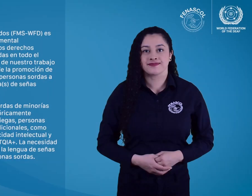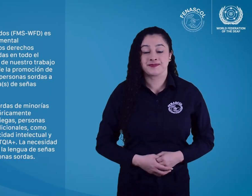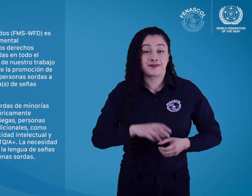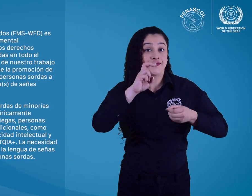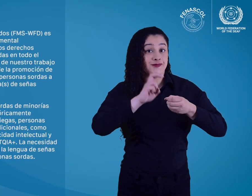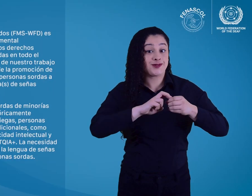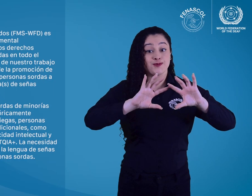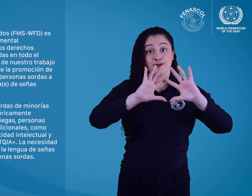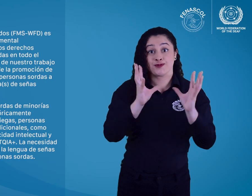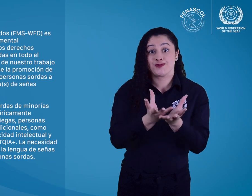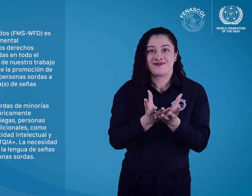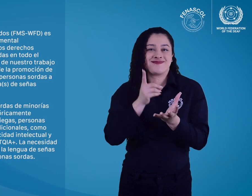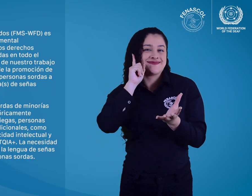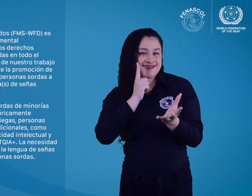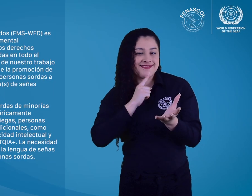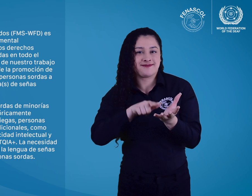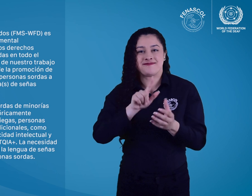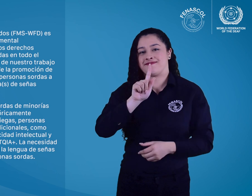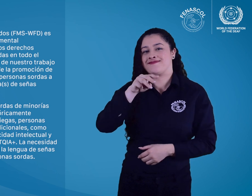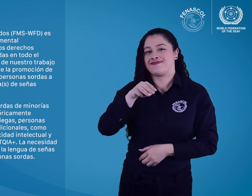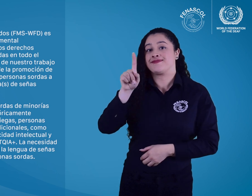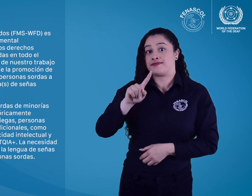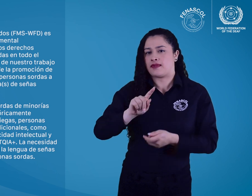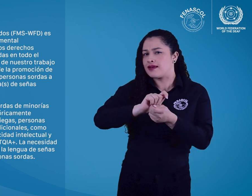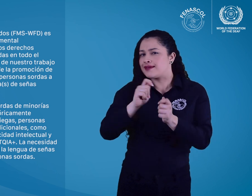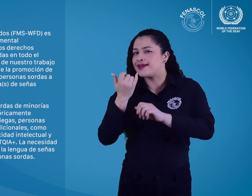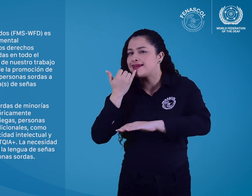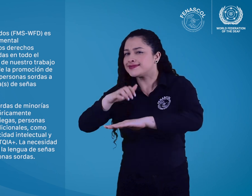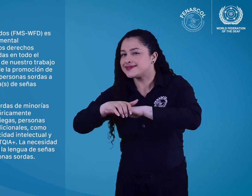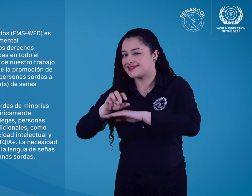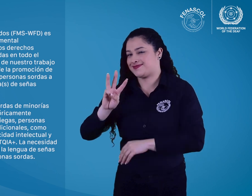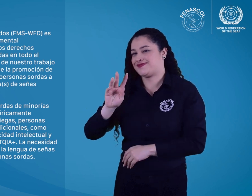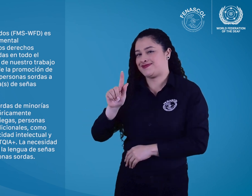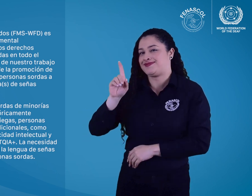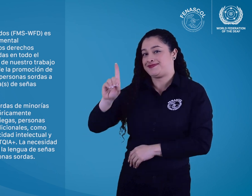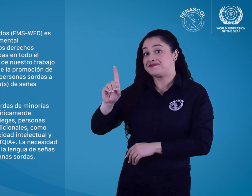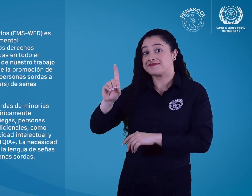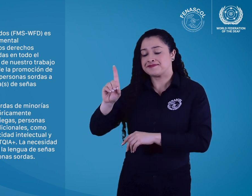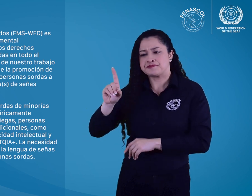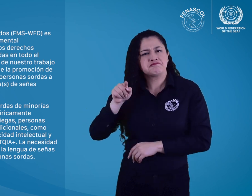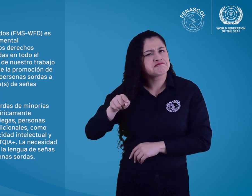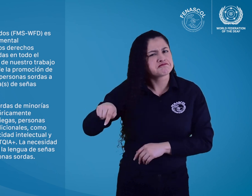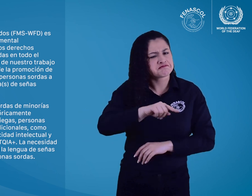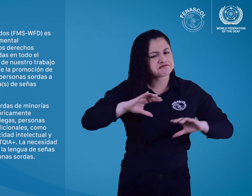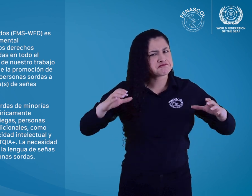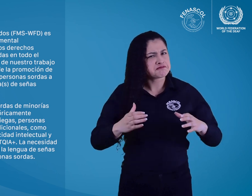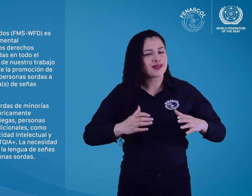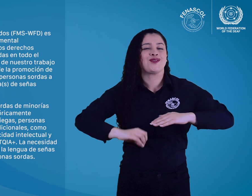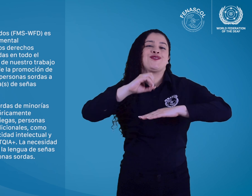La Federación Mundial de Sordos, FMS, traducida su sigla al inglés